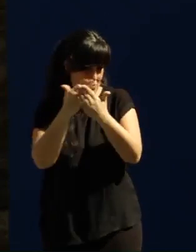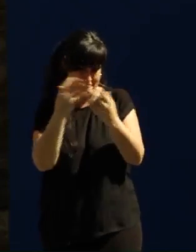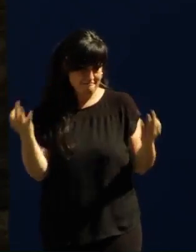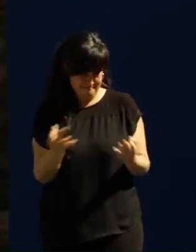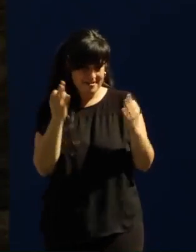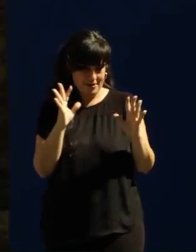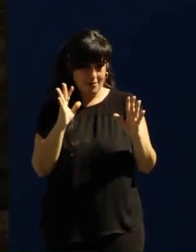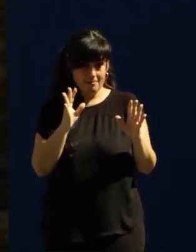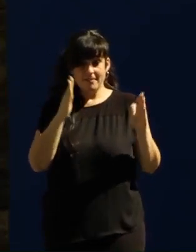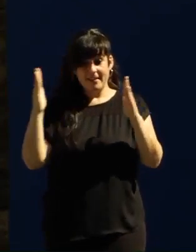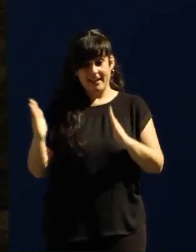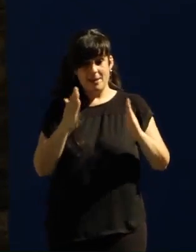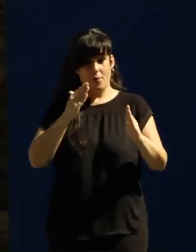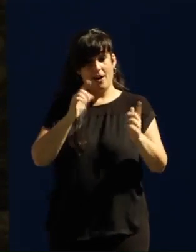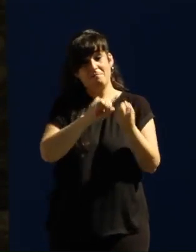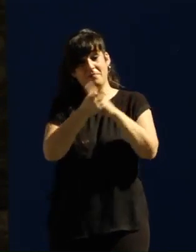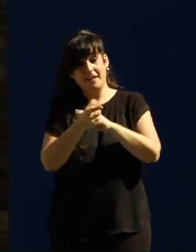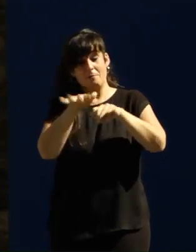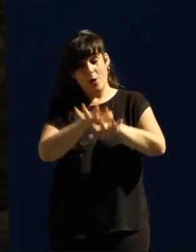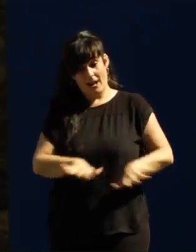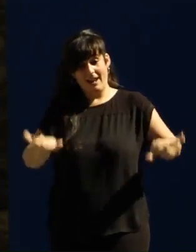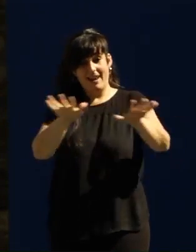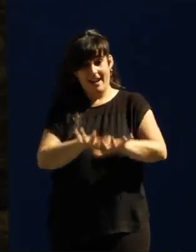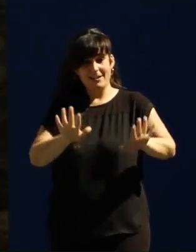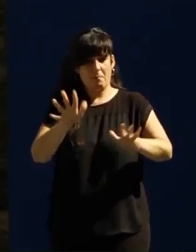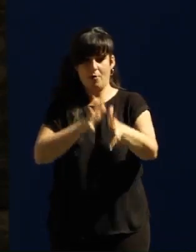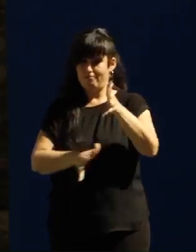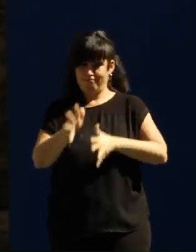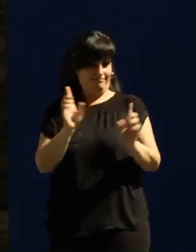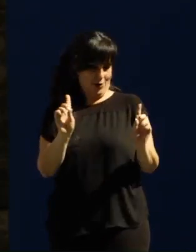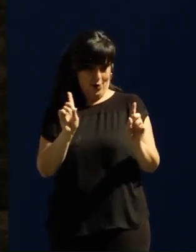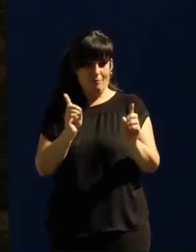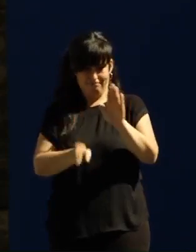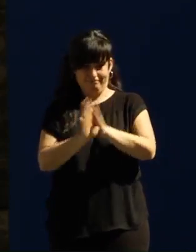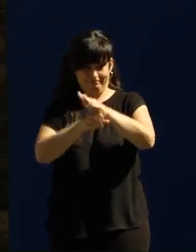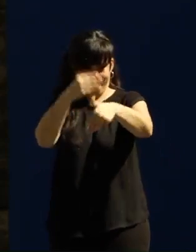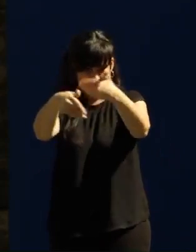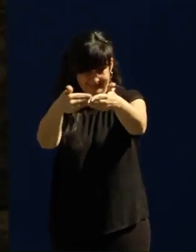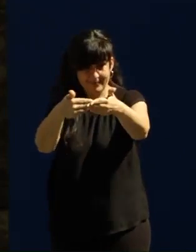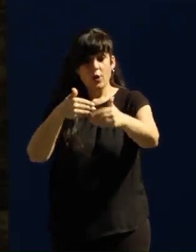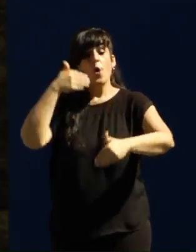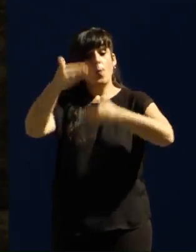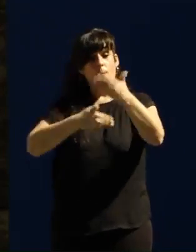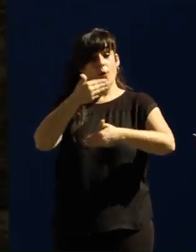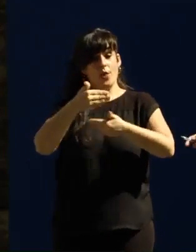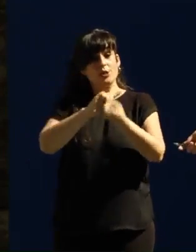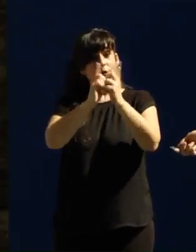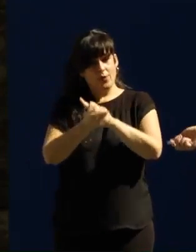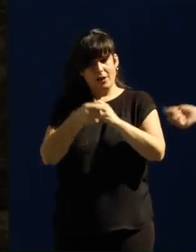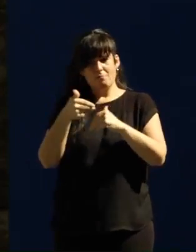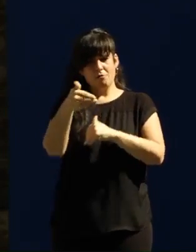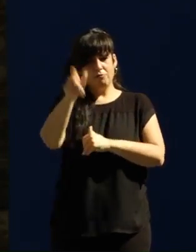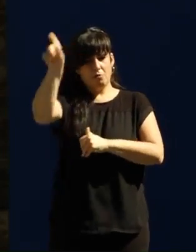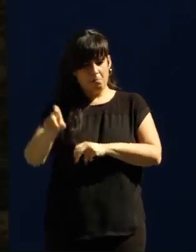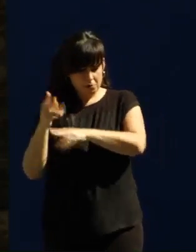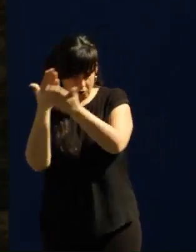que va y que no tiene marcha atrás, pobres de quienes piensen que tiene marcha atrás, cuando se estudie este proceso de cambio, a lo mejor alguien